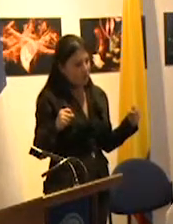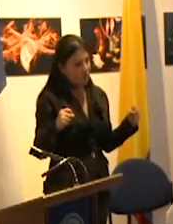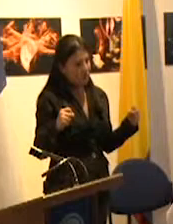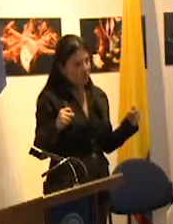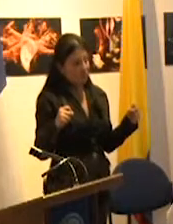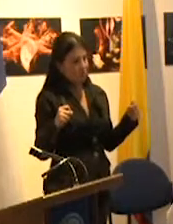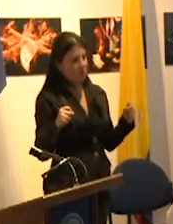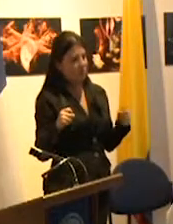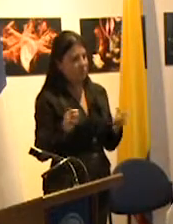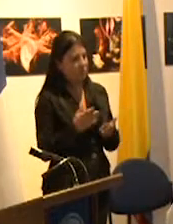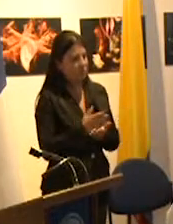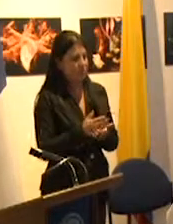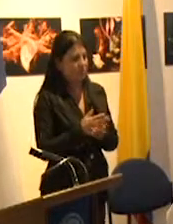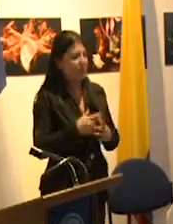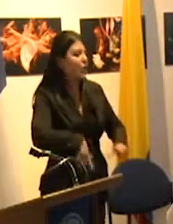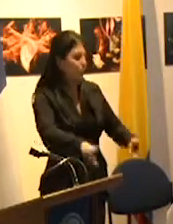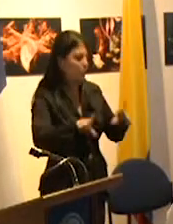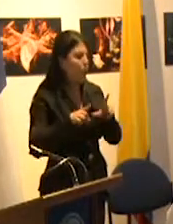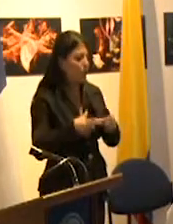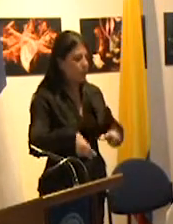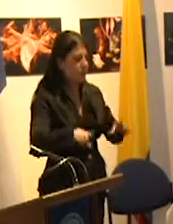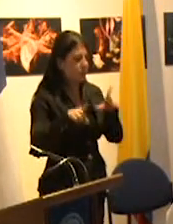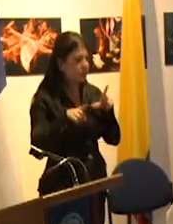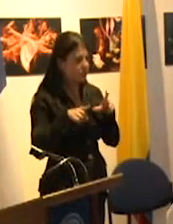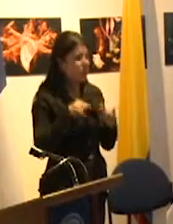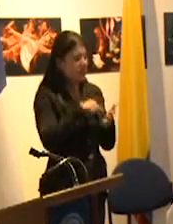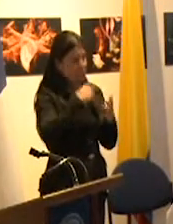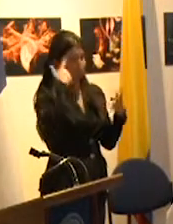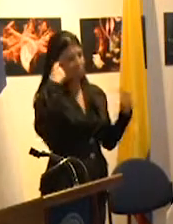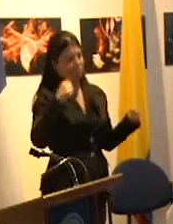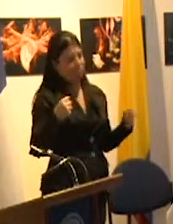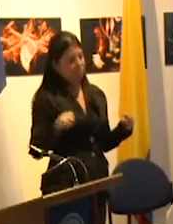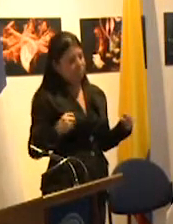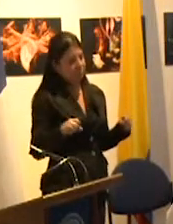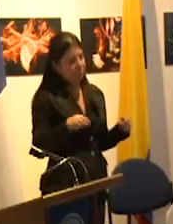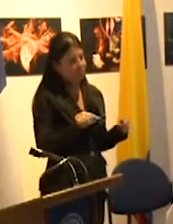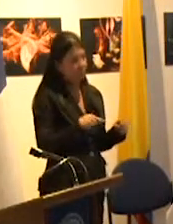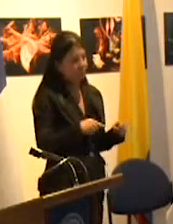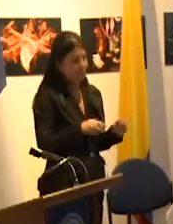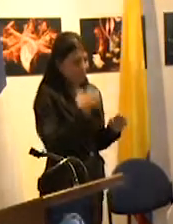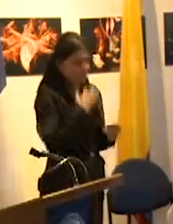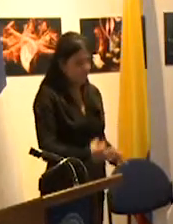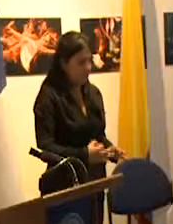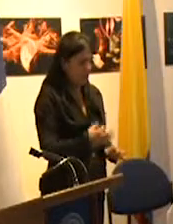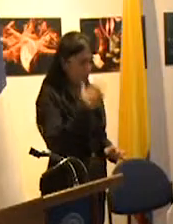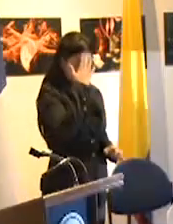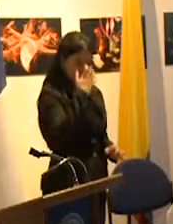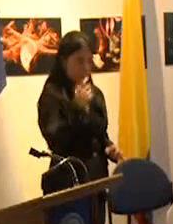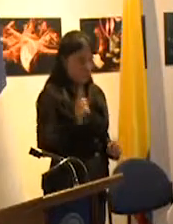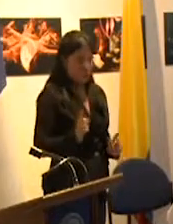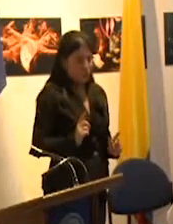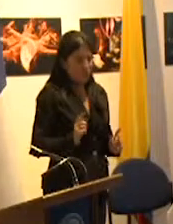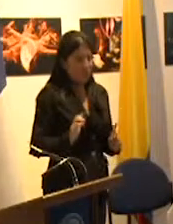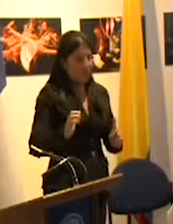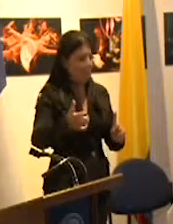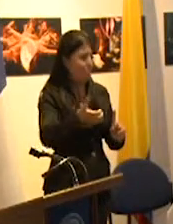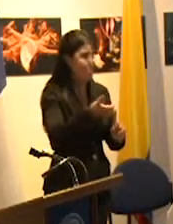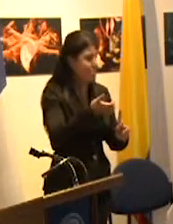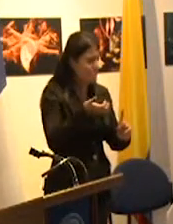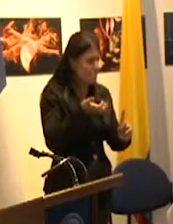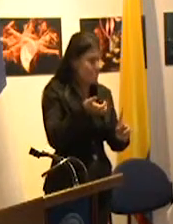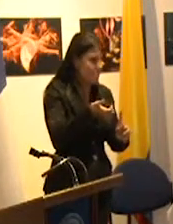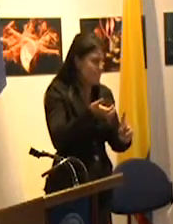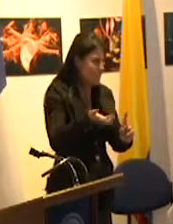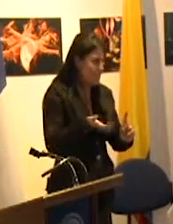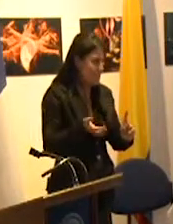la inclusión es una preocupación genuina en el sentido de que no estamos logrando